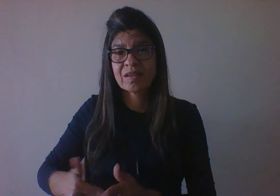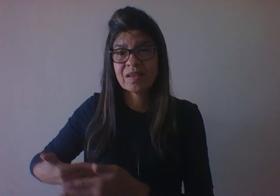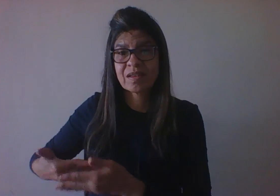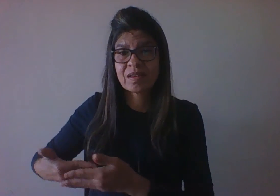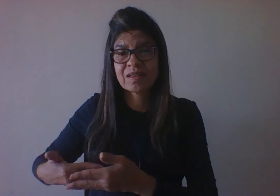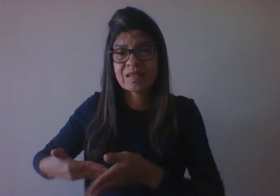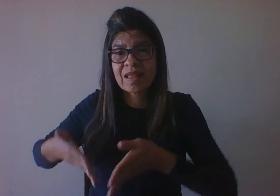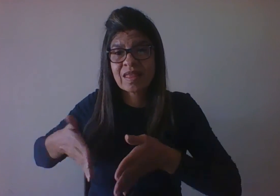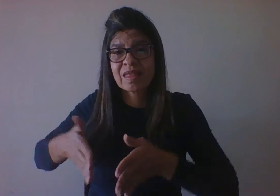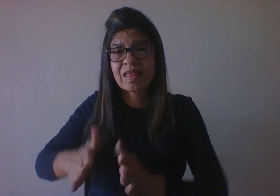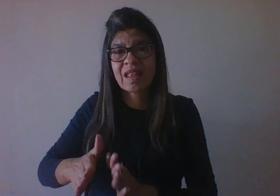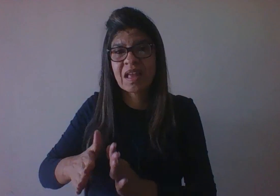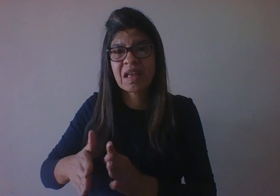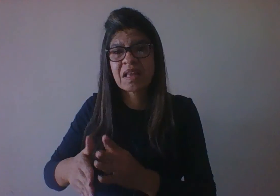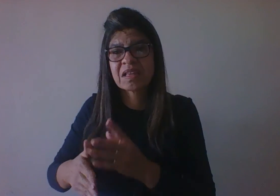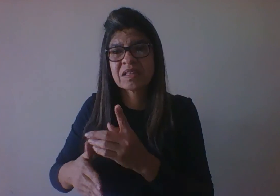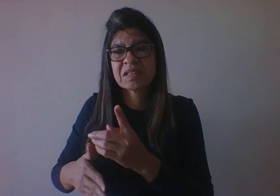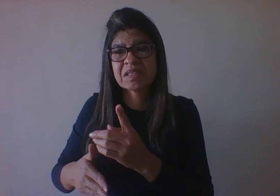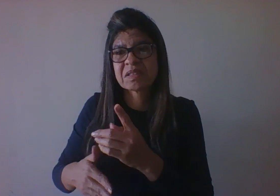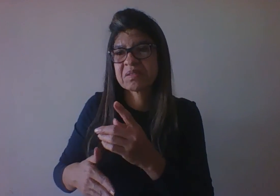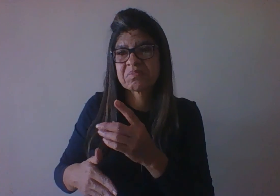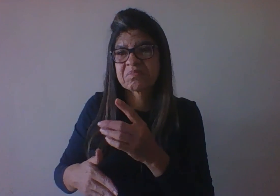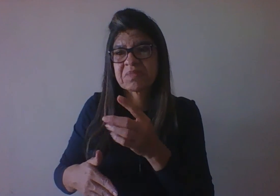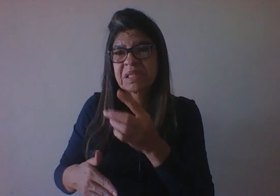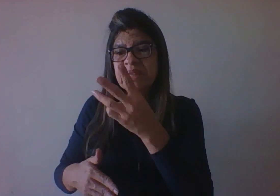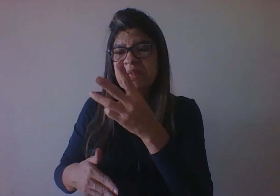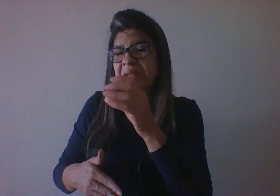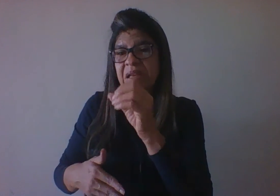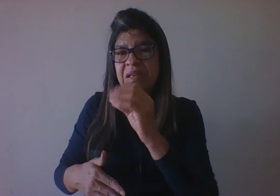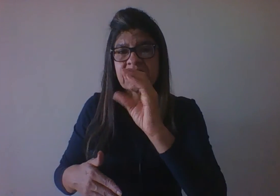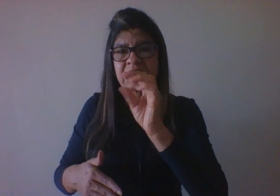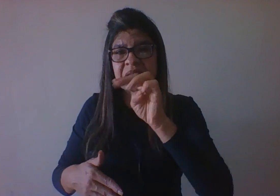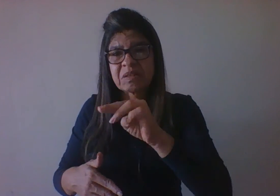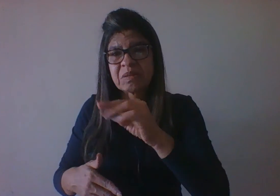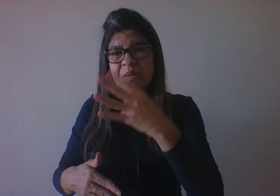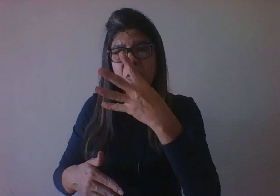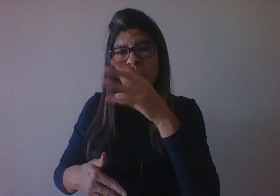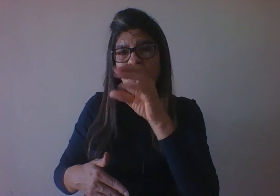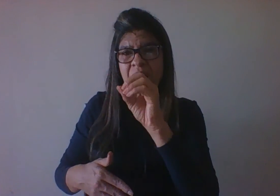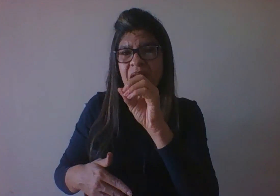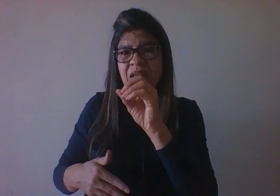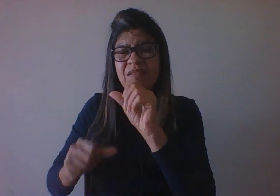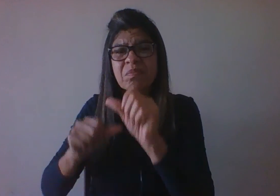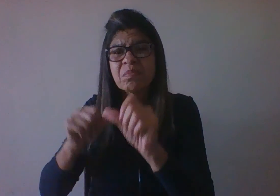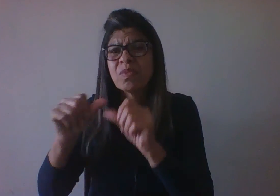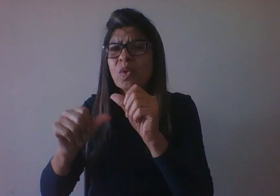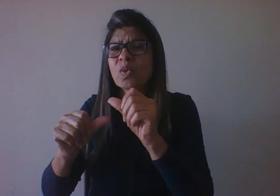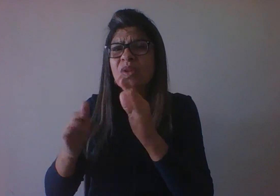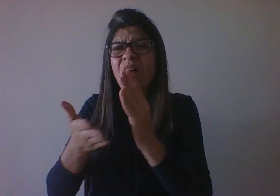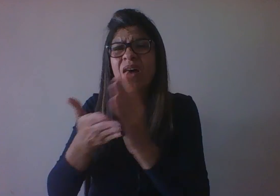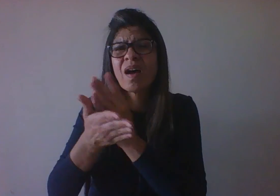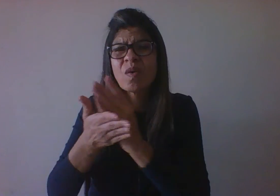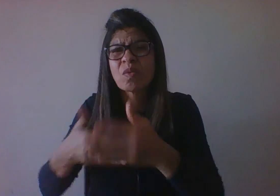nasceu com 40 centímetros, pesando 2 kg. Ok. Isso ainda é considerado